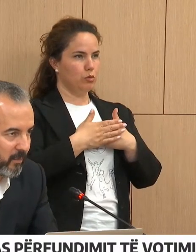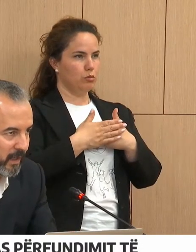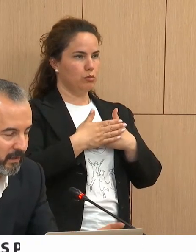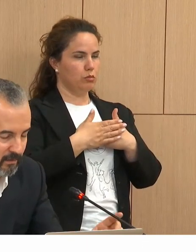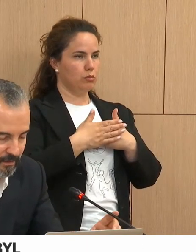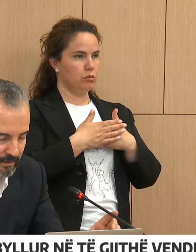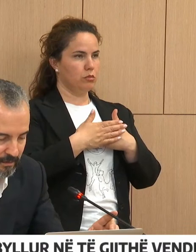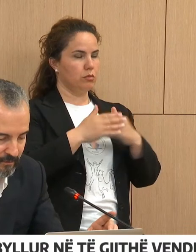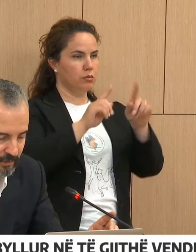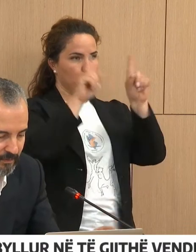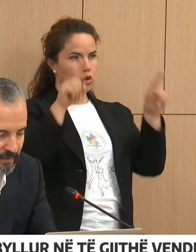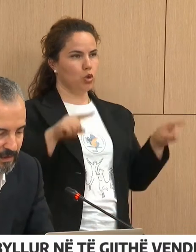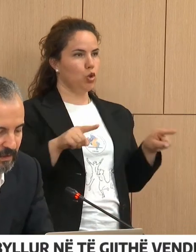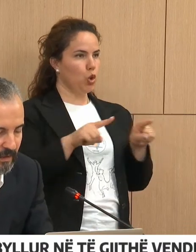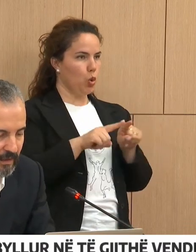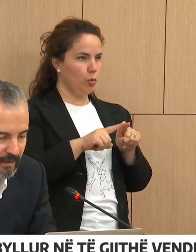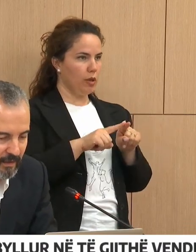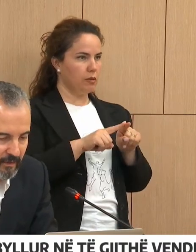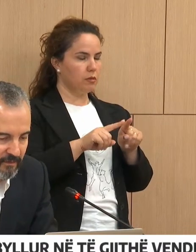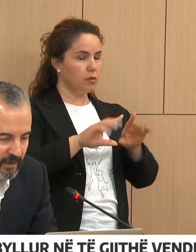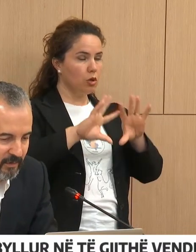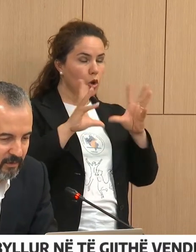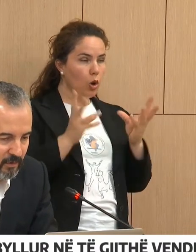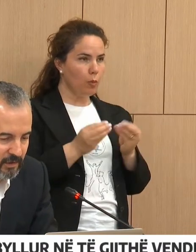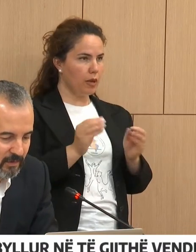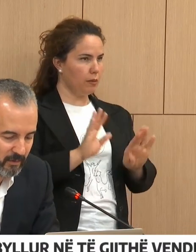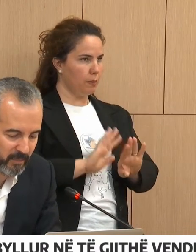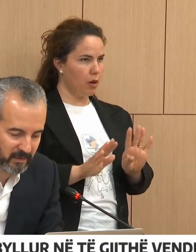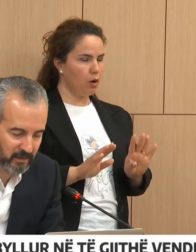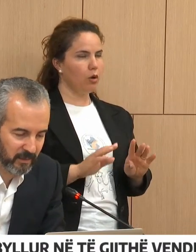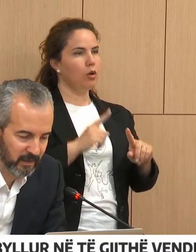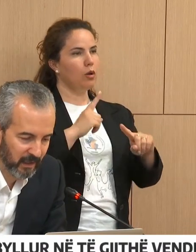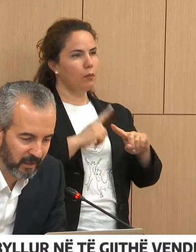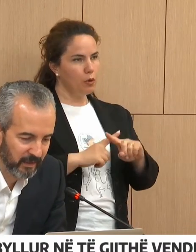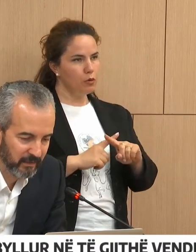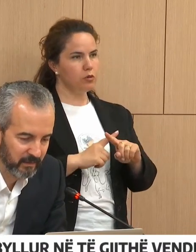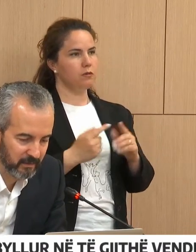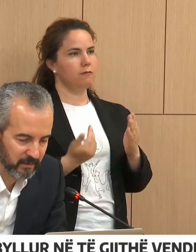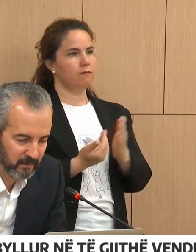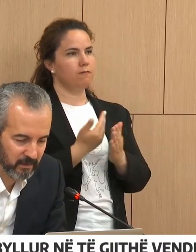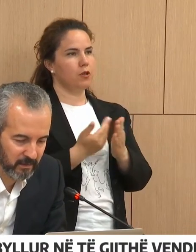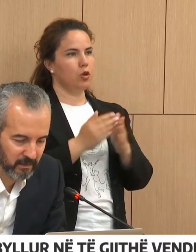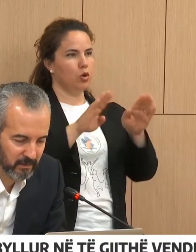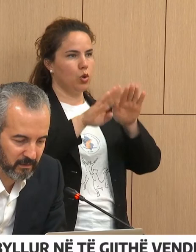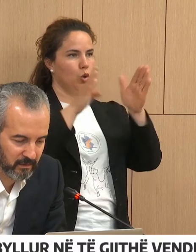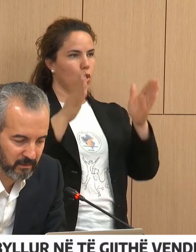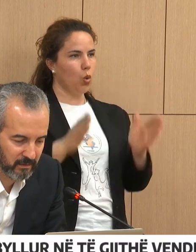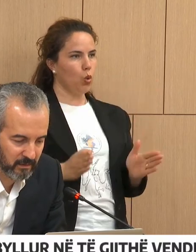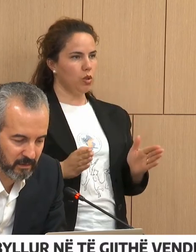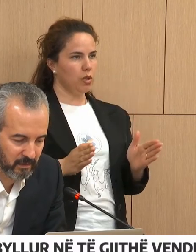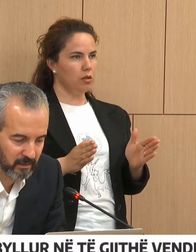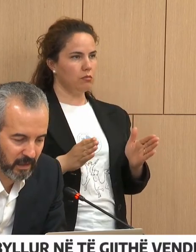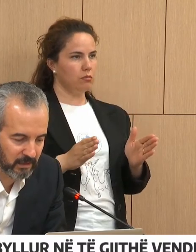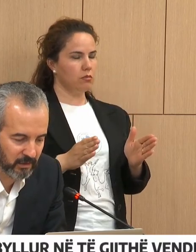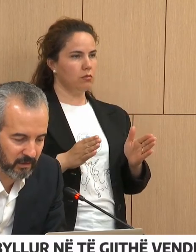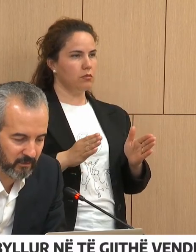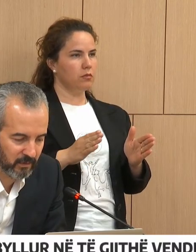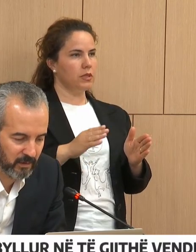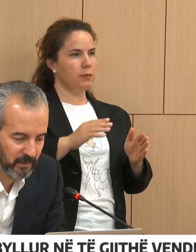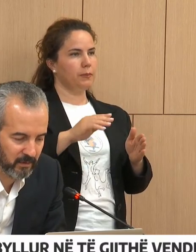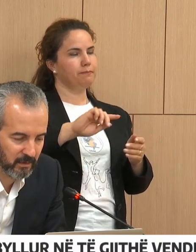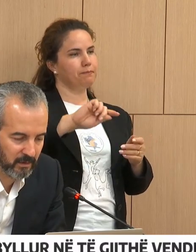spikpamje formale të votimit dhe fillimit të dorëzimit të bazës materiale në